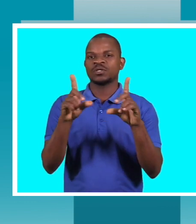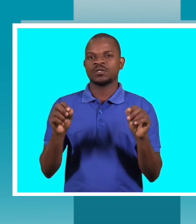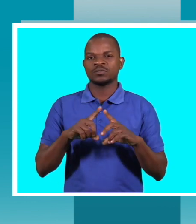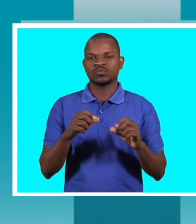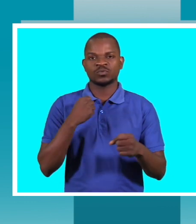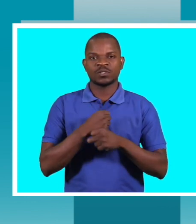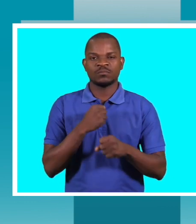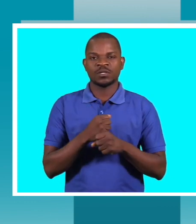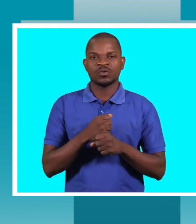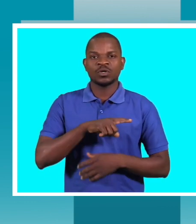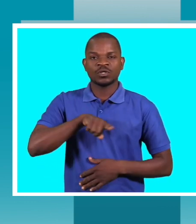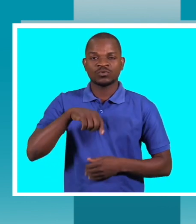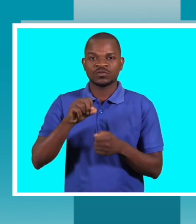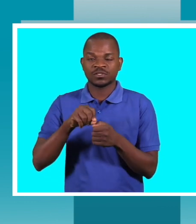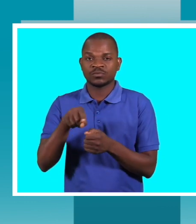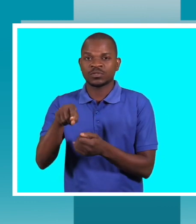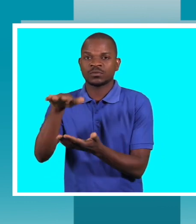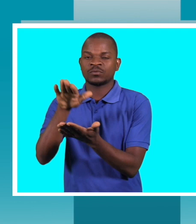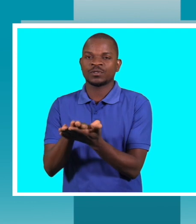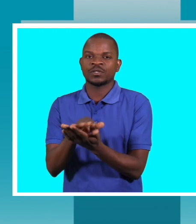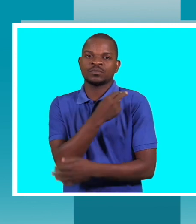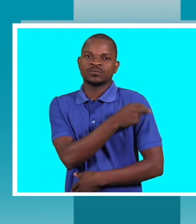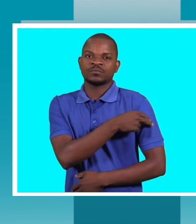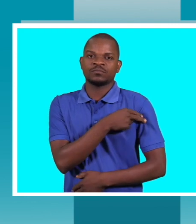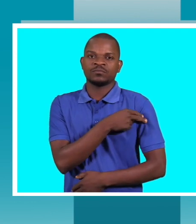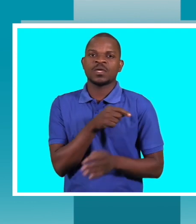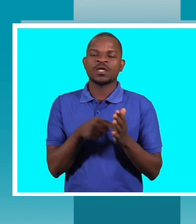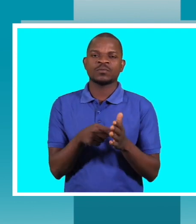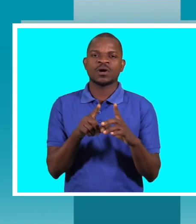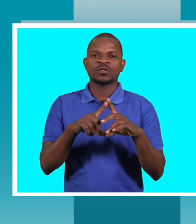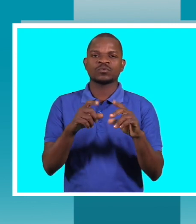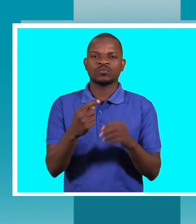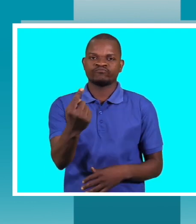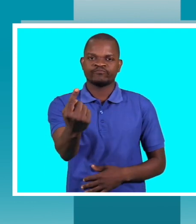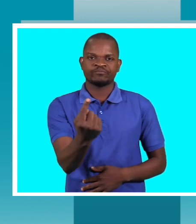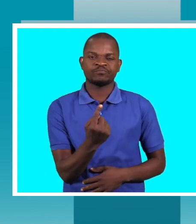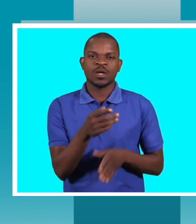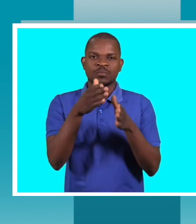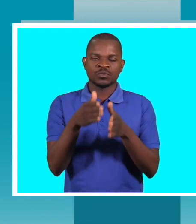feitos a nível das unidades sanitárias, no caso, a questão do atendimento humanizado, em que uma